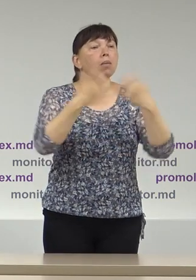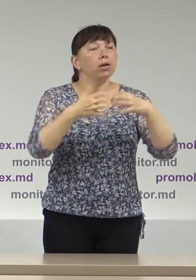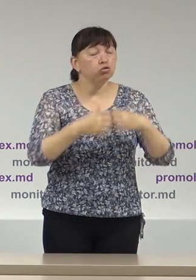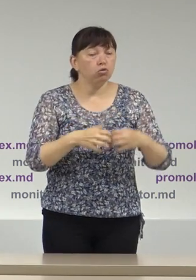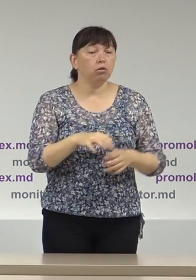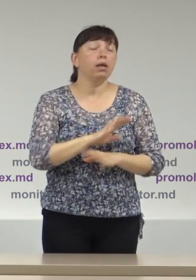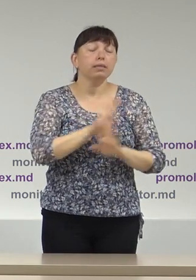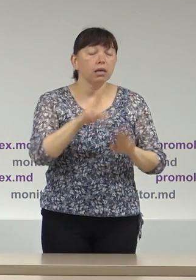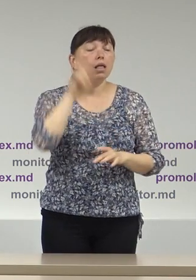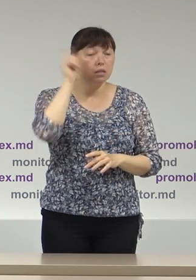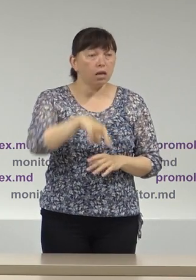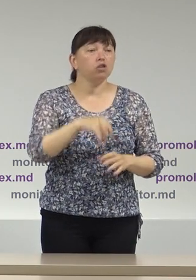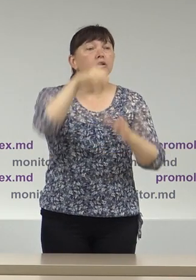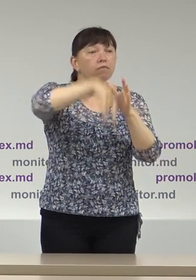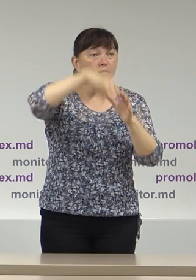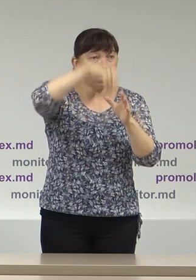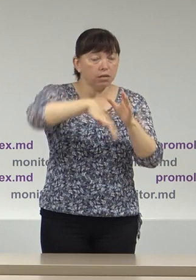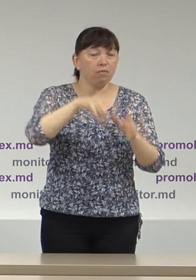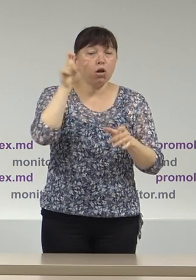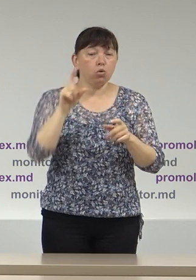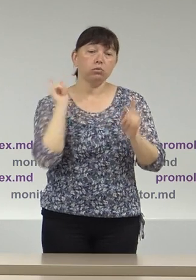dar și procesul de votare va fi acoperit.